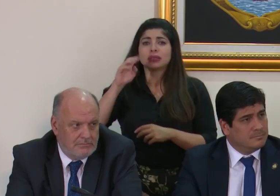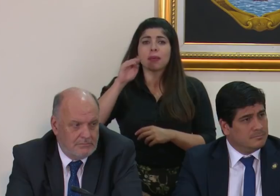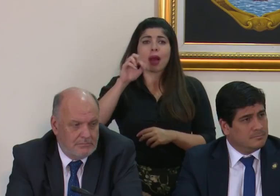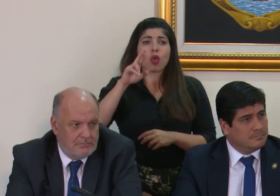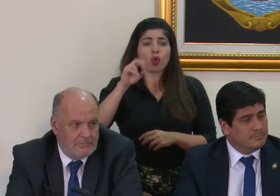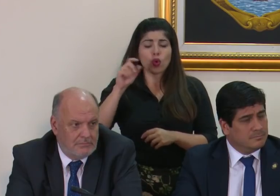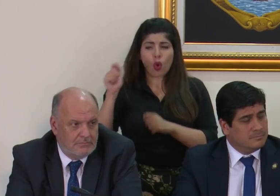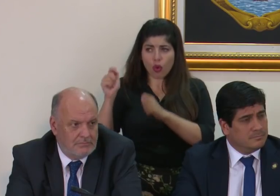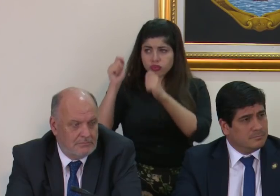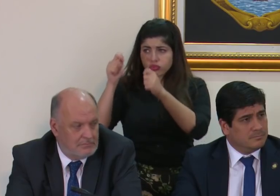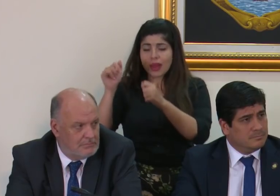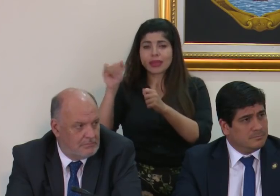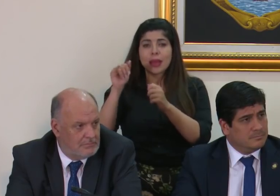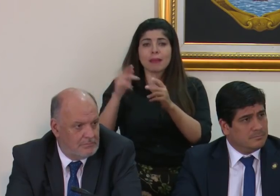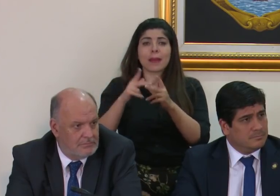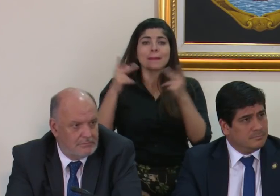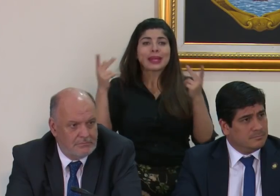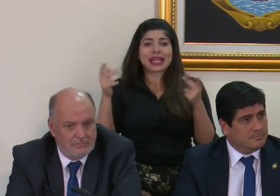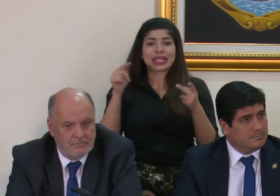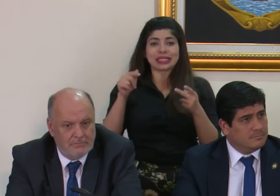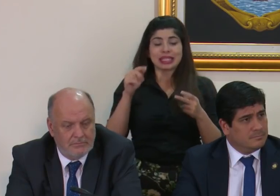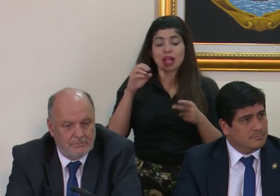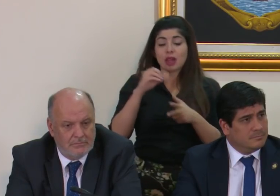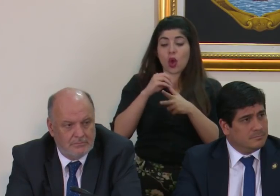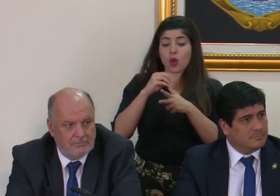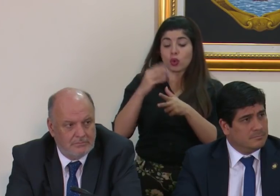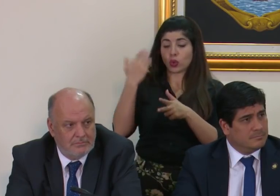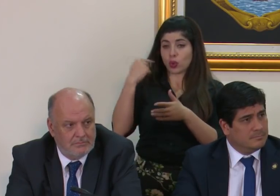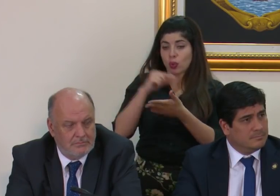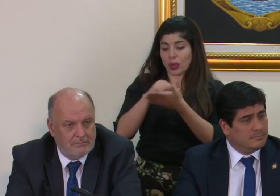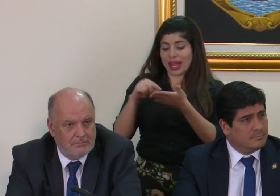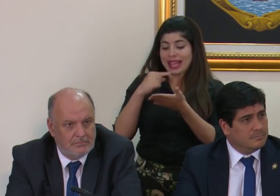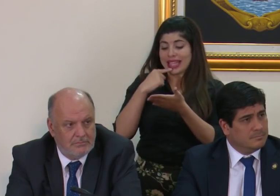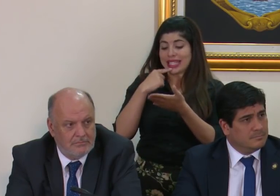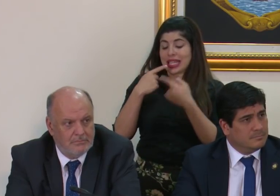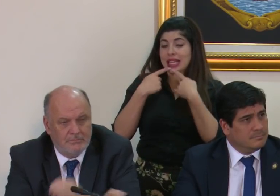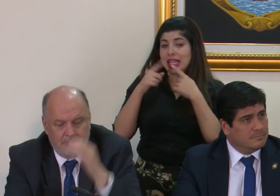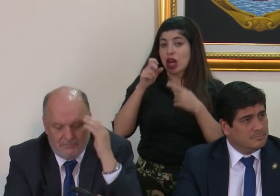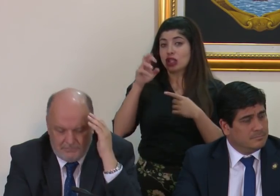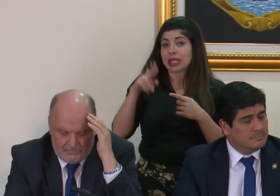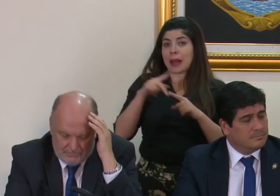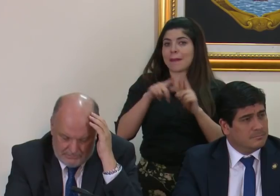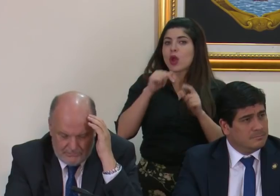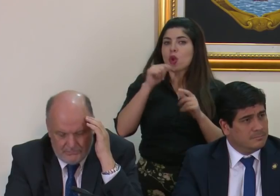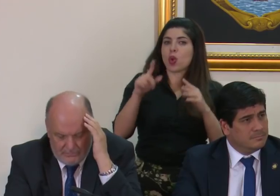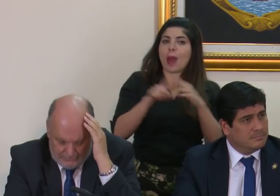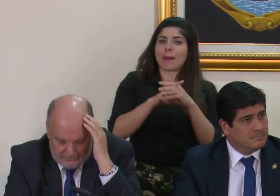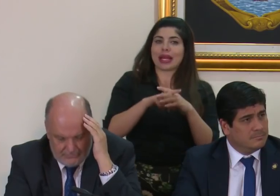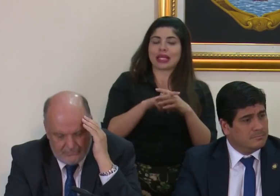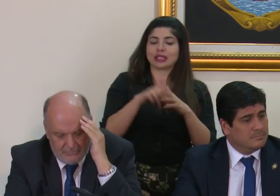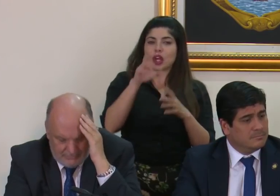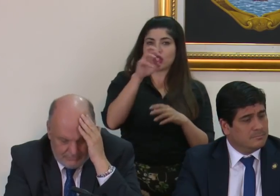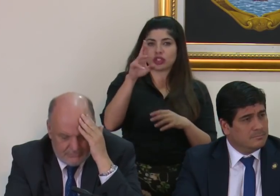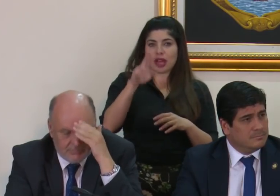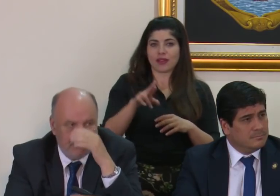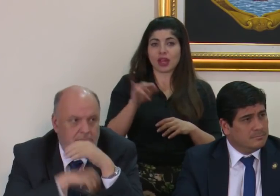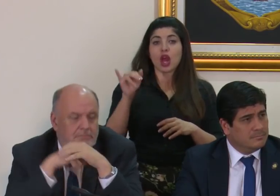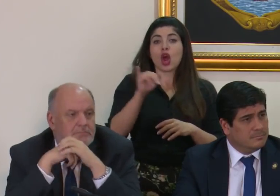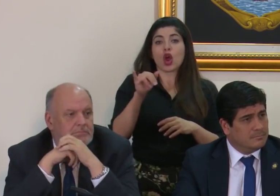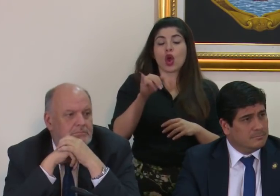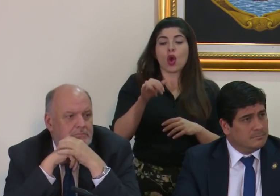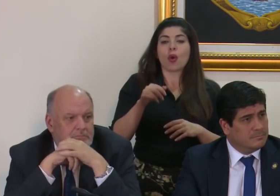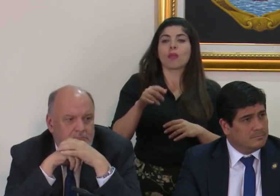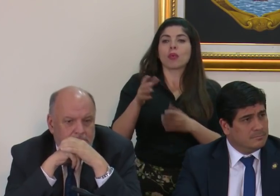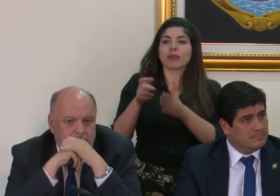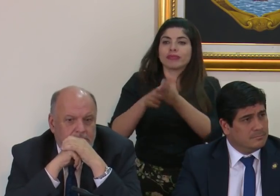incluso también un boletín de prensa el 16 de octubre en el punto de fe de la declaración Costa Rica no está entre los países proponentes para llevar a Nicolás Maduro a la